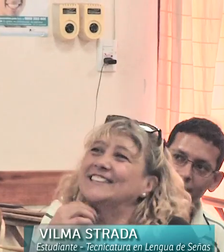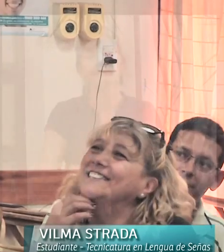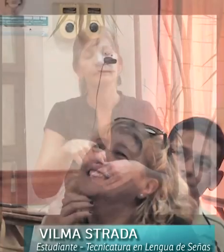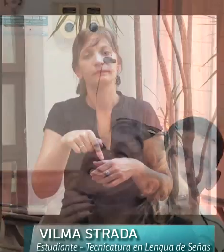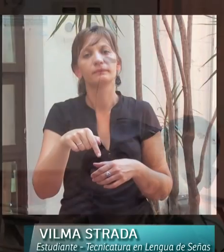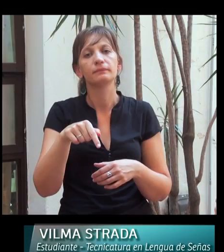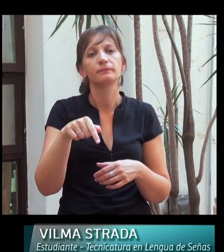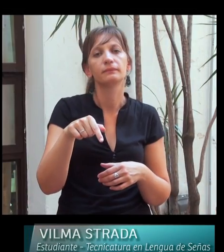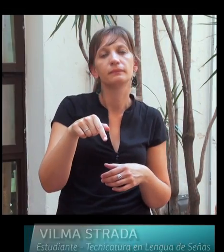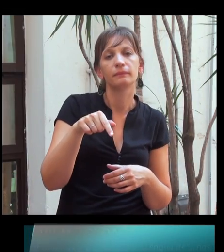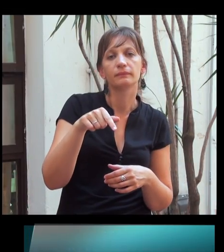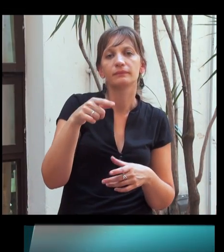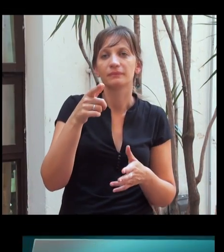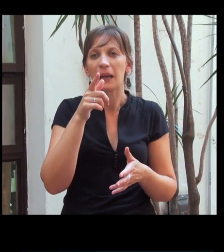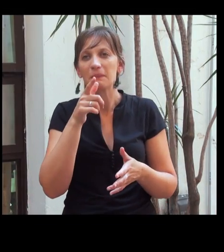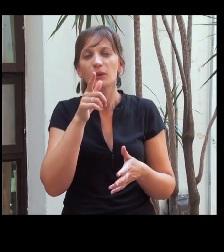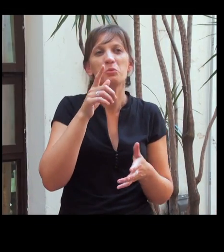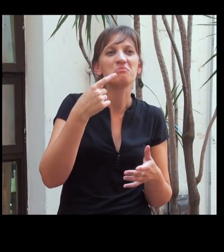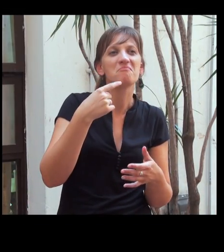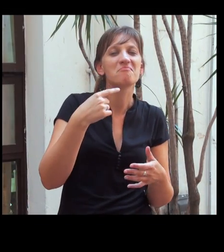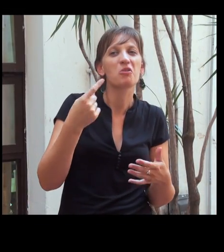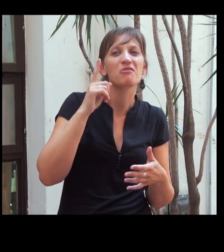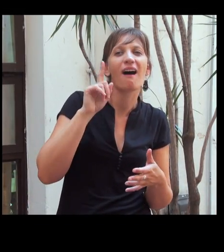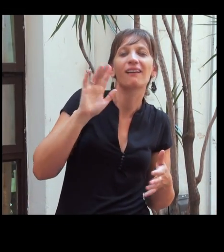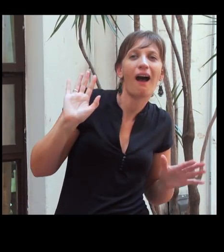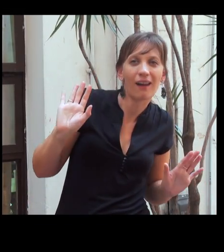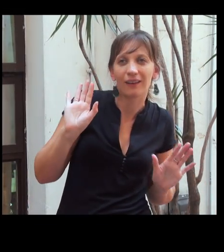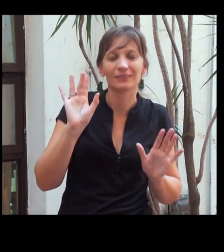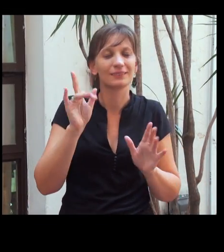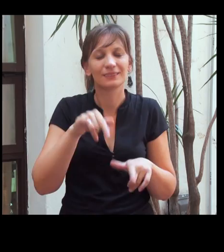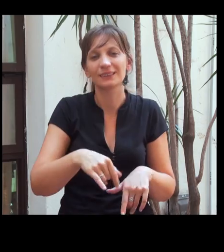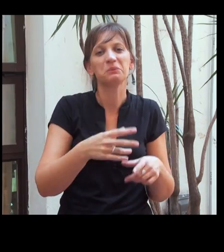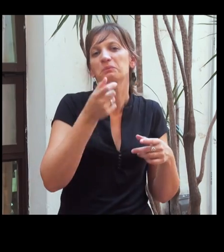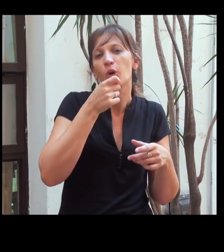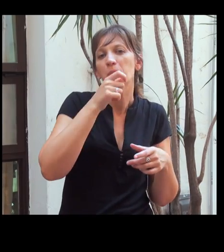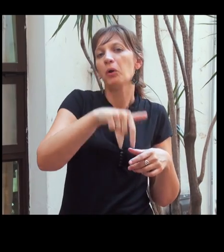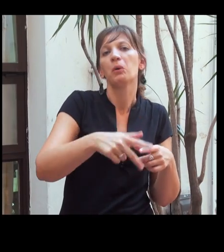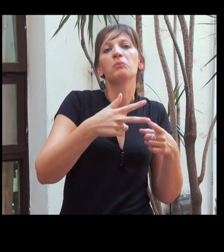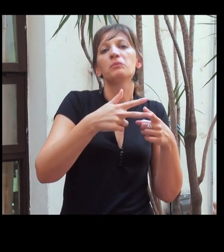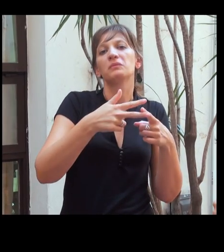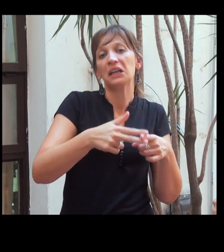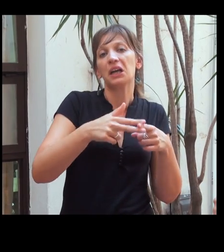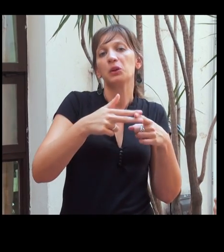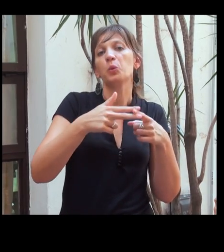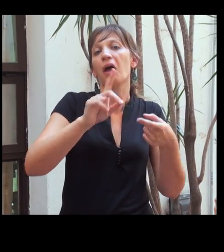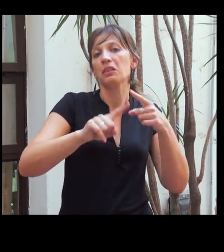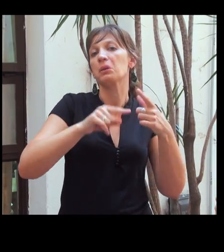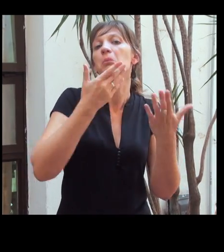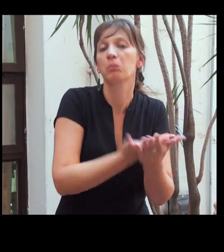Acá, digamos, es como una cosa rara lo que pasa, ¿no? Porque uno propone una cosa como es la tecnicatura de